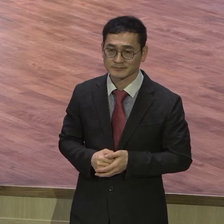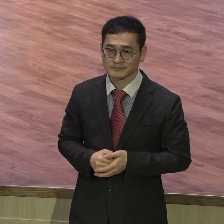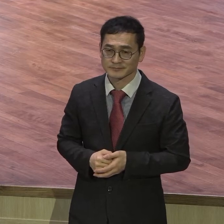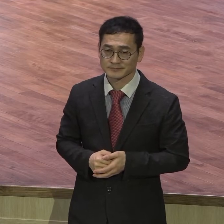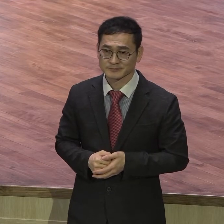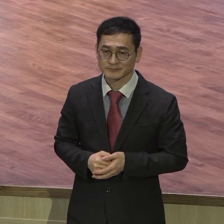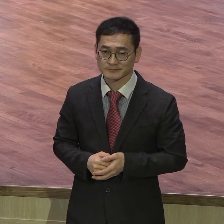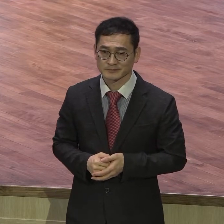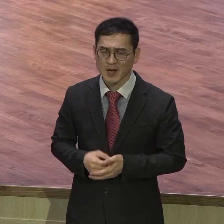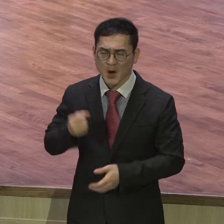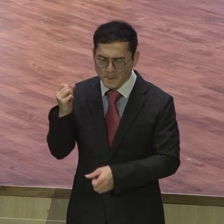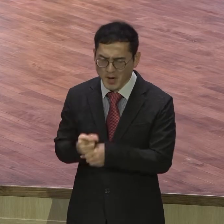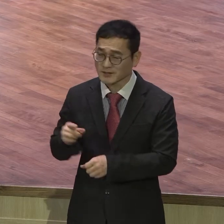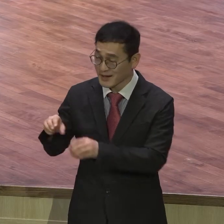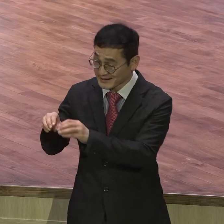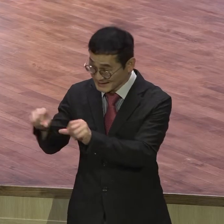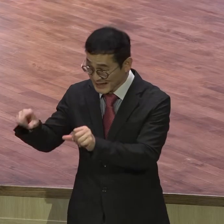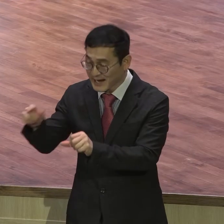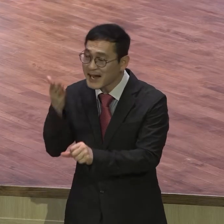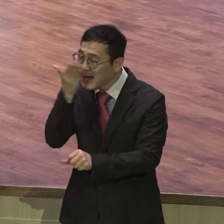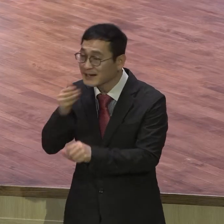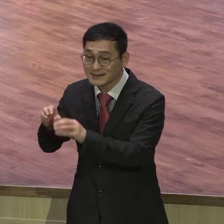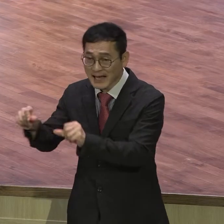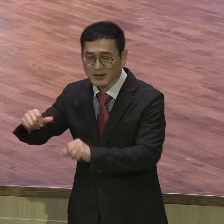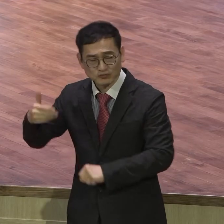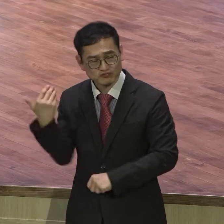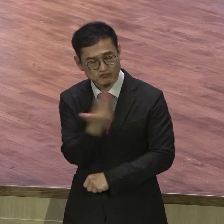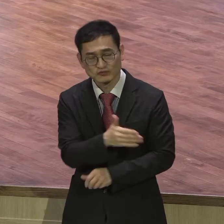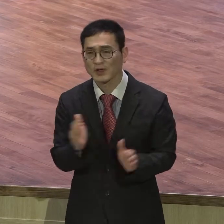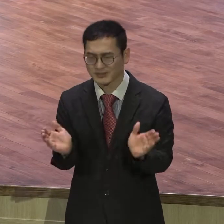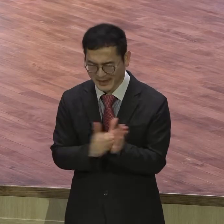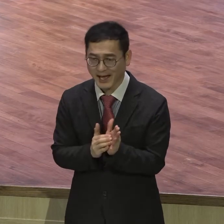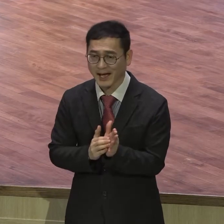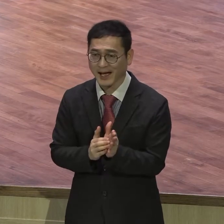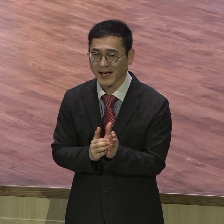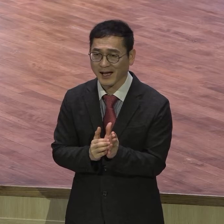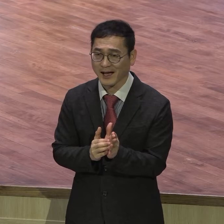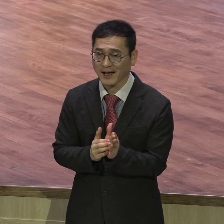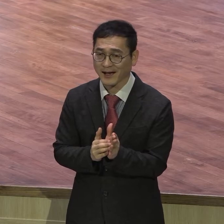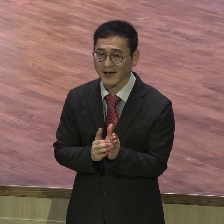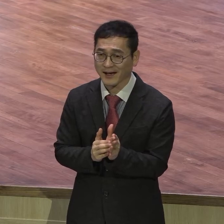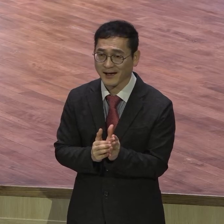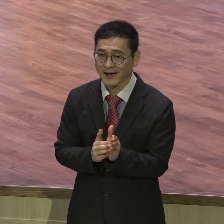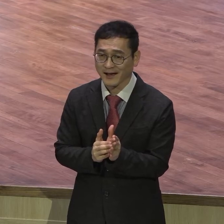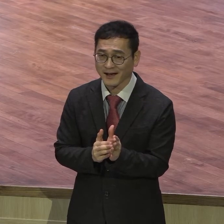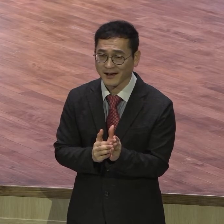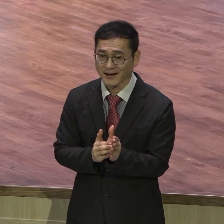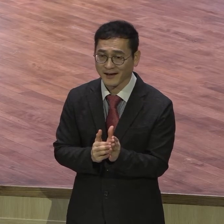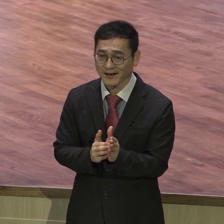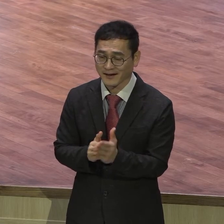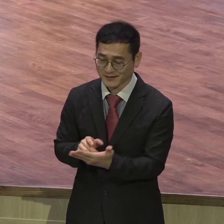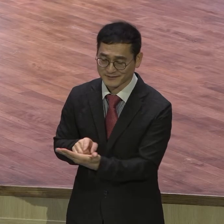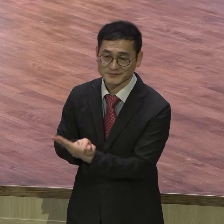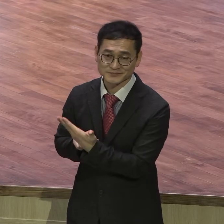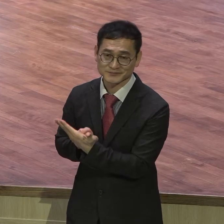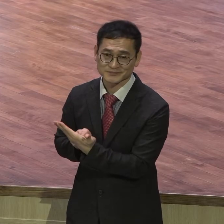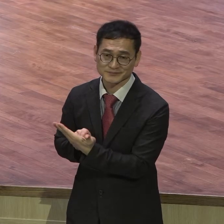땅을 주셨다. 현재 완료예요. 이미 다 주셨다. 그 뜻이오. 두 번째는